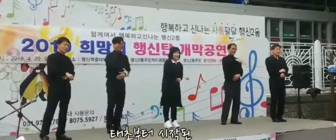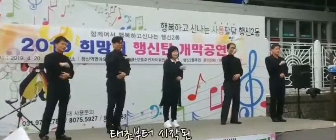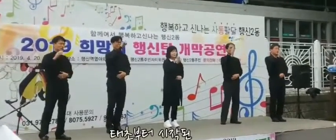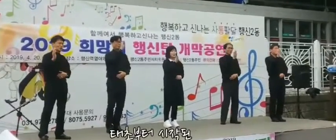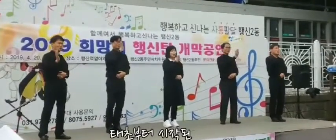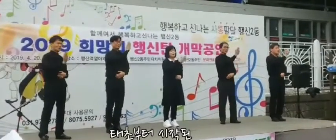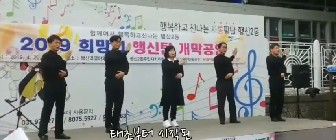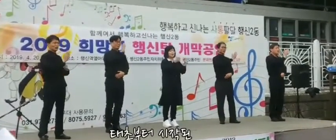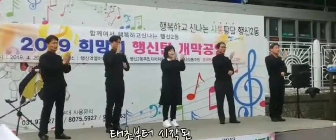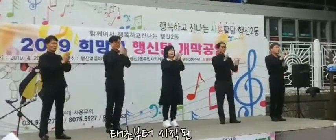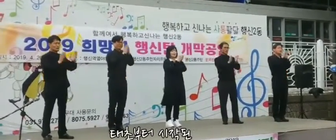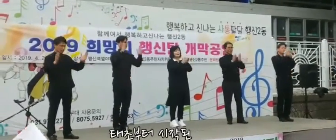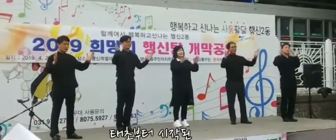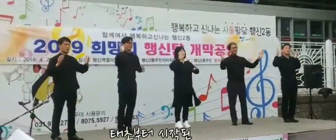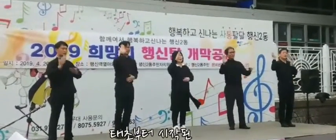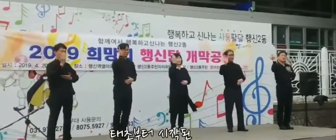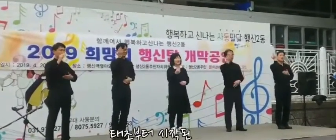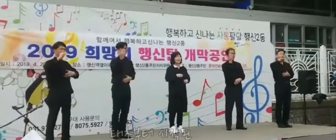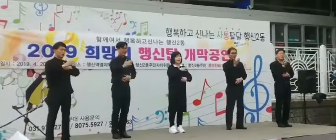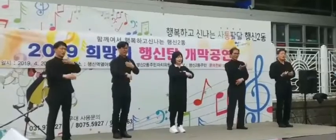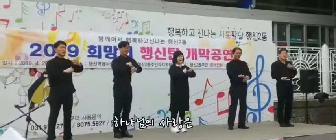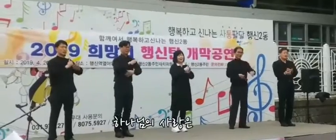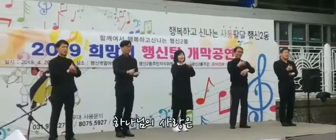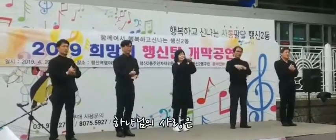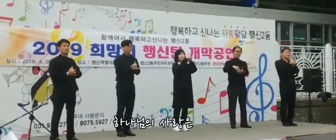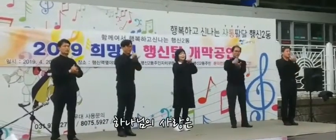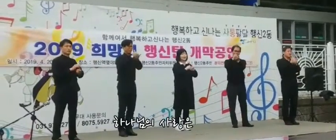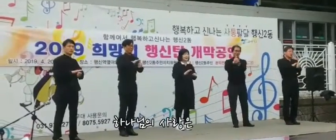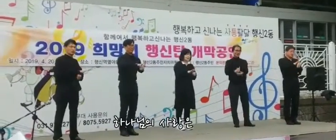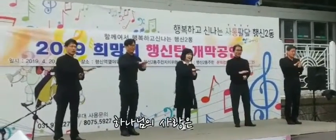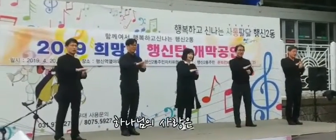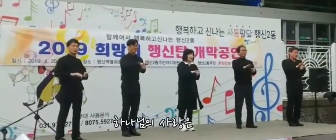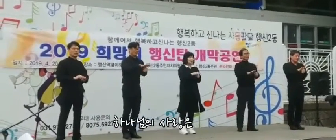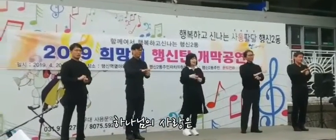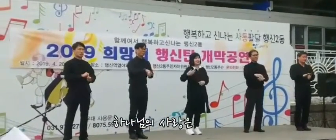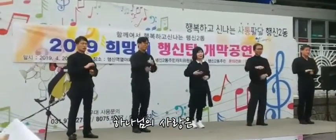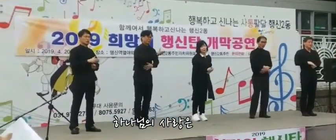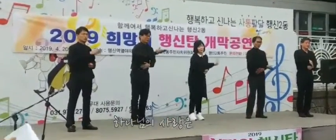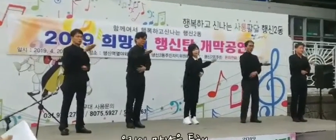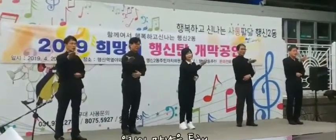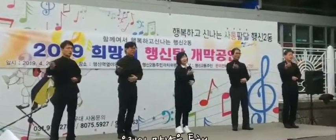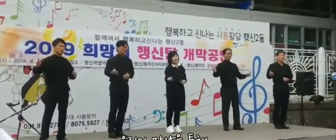백조부터 시작된 하나님의 사랑을 우리의